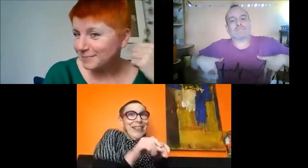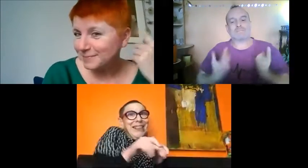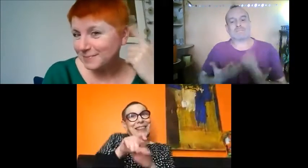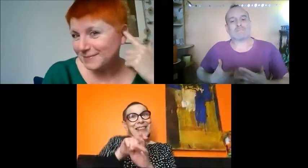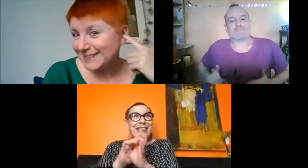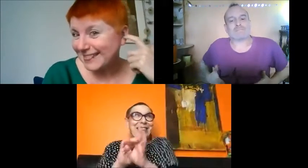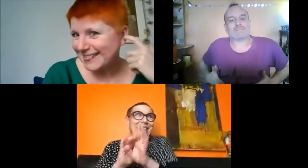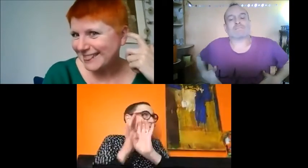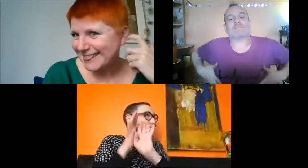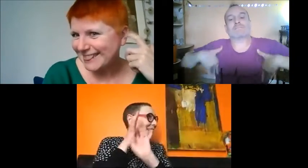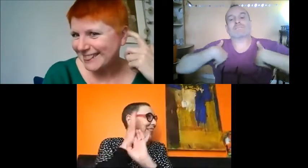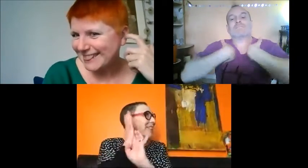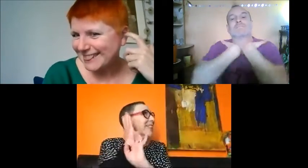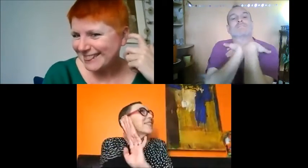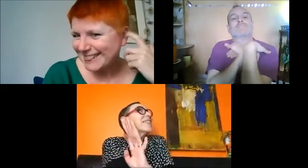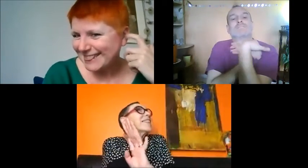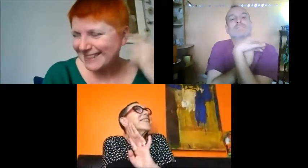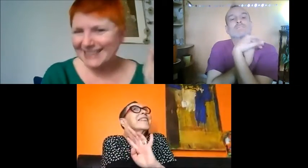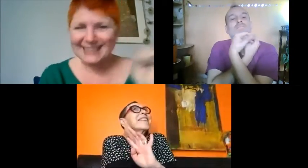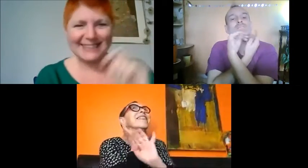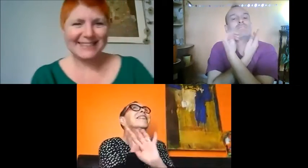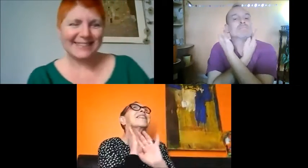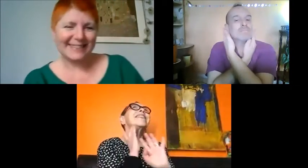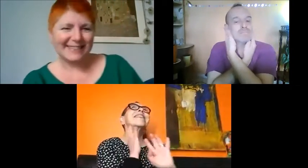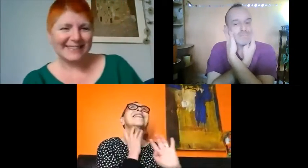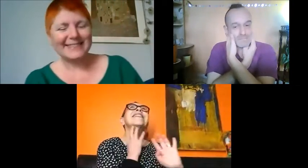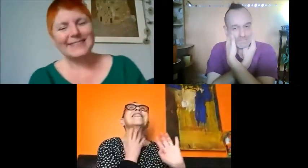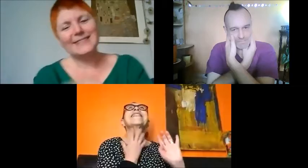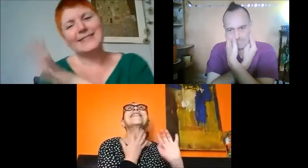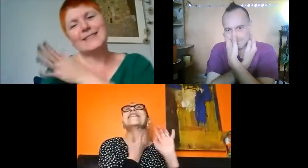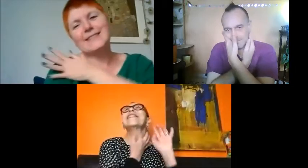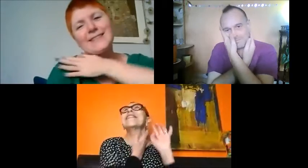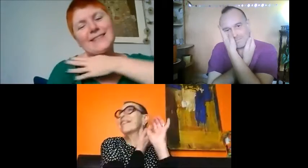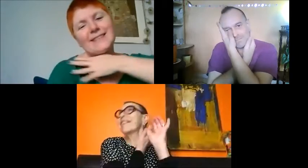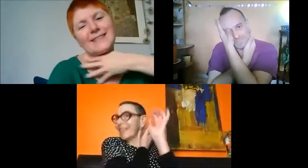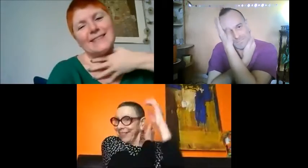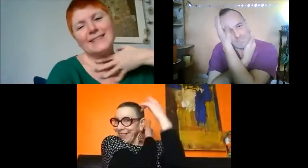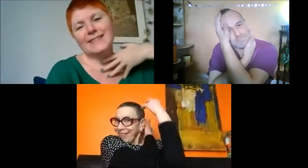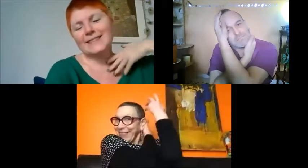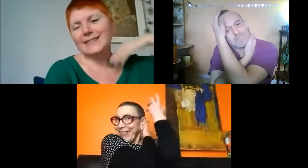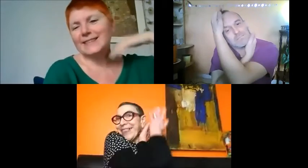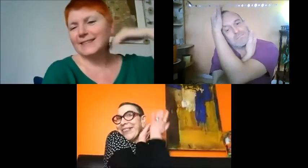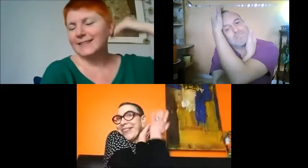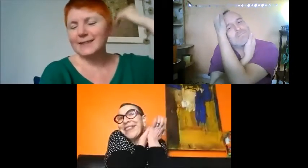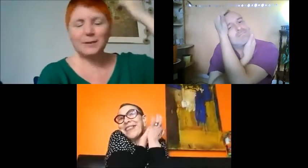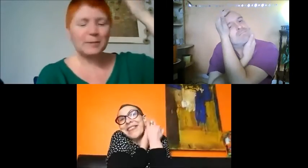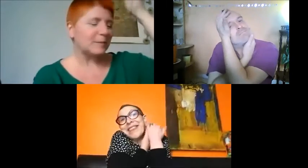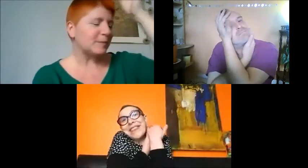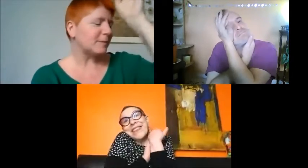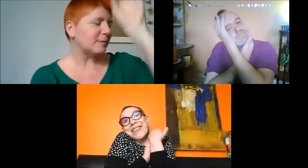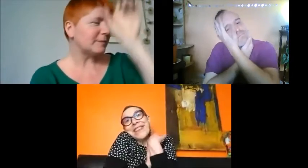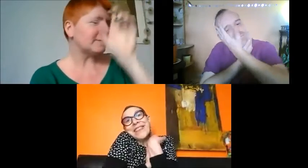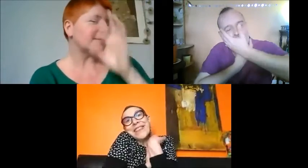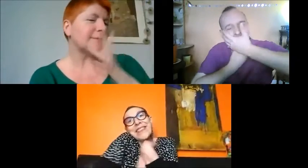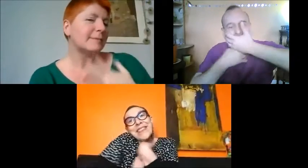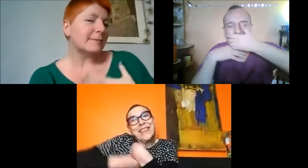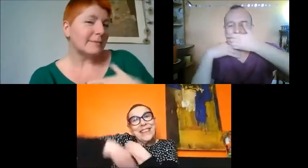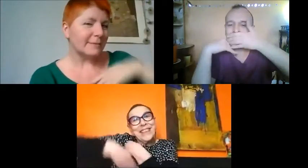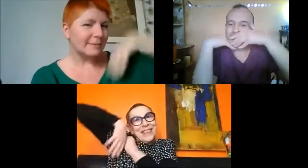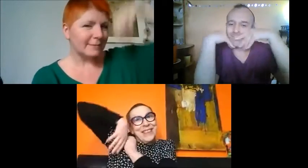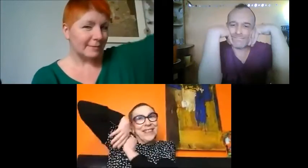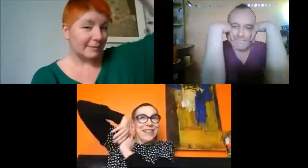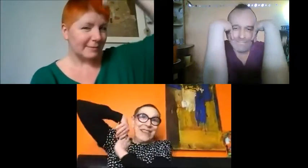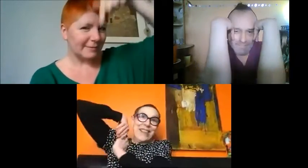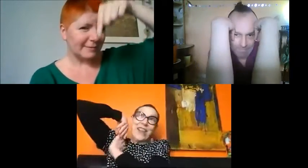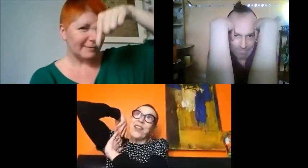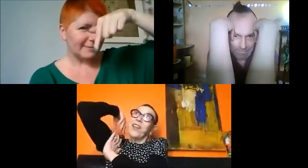l'abricot, je me fais farcir la motelette, je me fais couvrir le rigondin, je